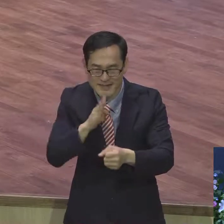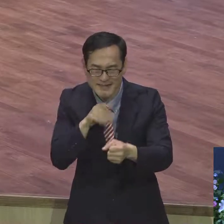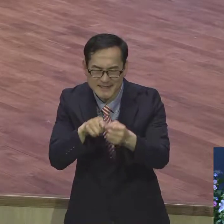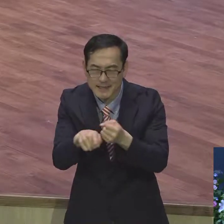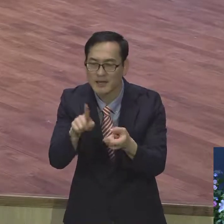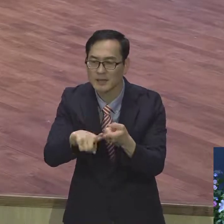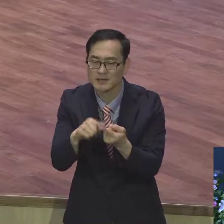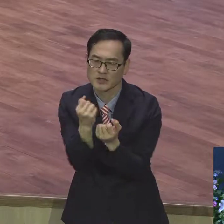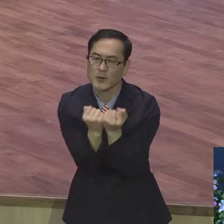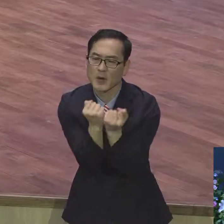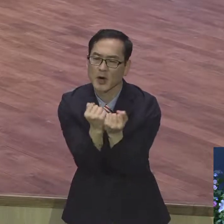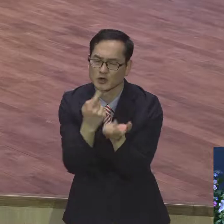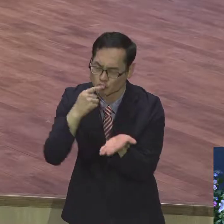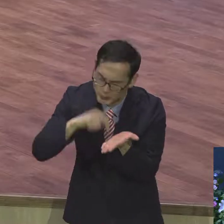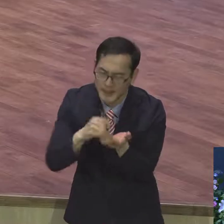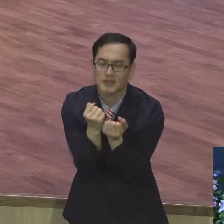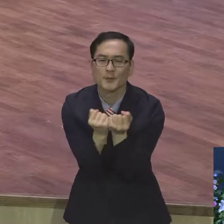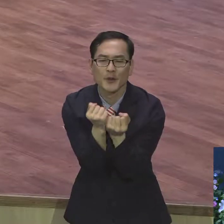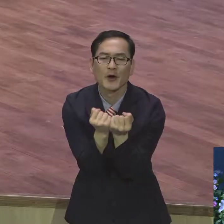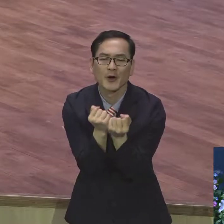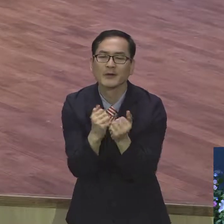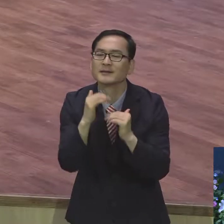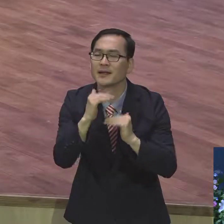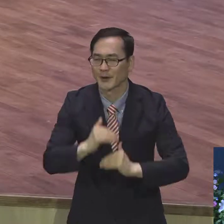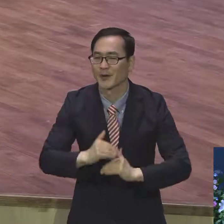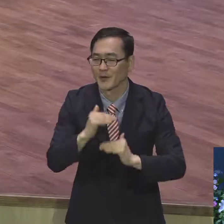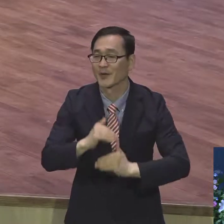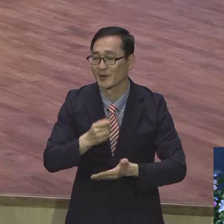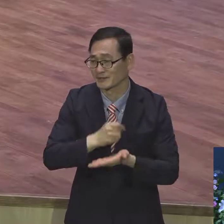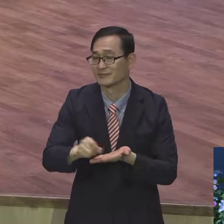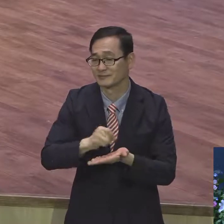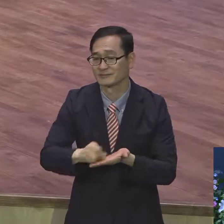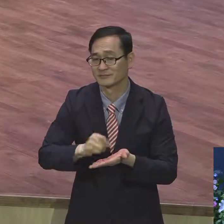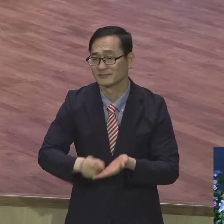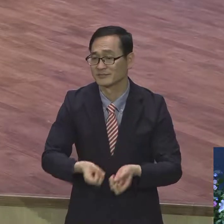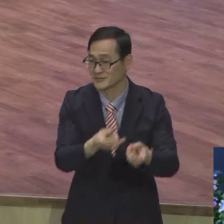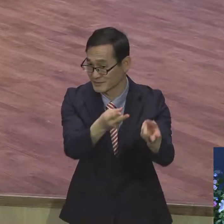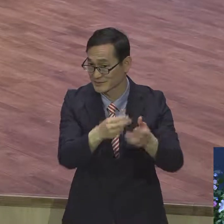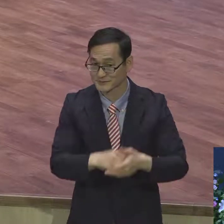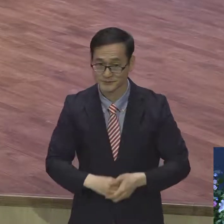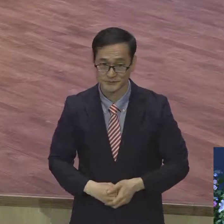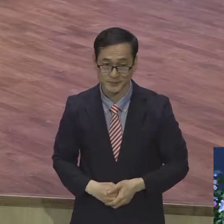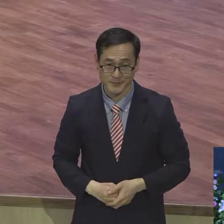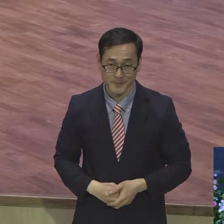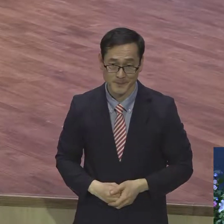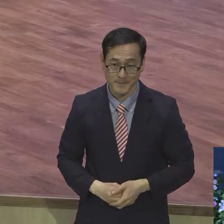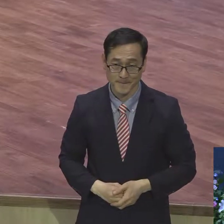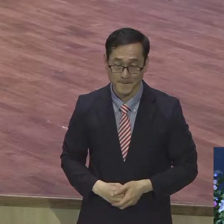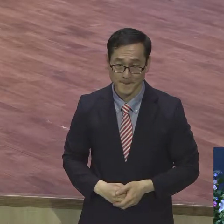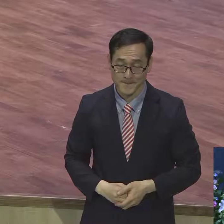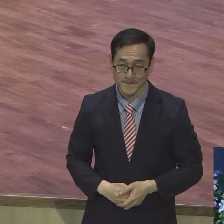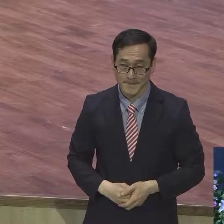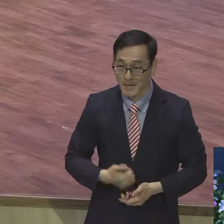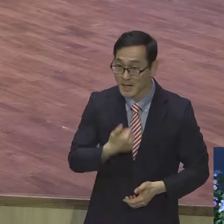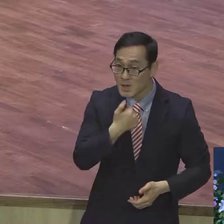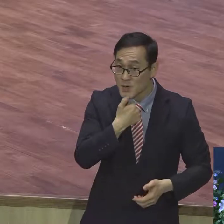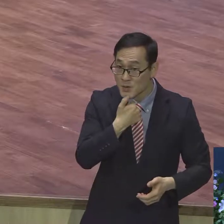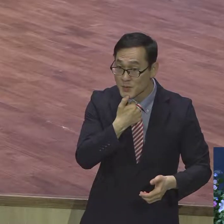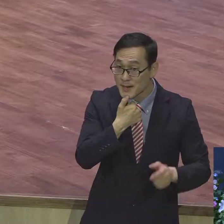주려고 쉽게 설명해 주려고 그렇게 이걸 선 거예요. 당시에 이 로마는 수많은